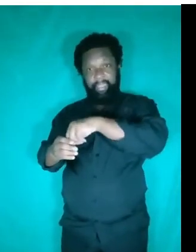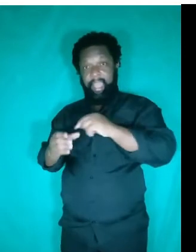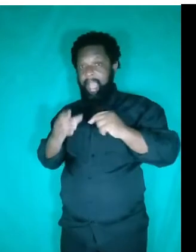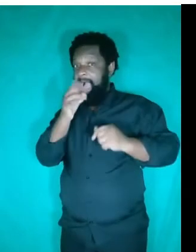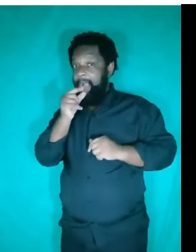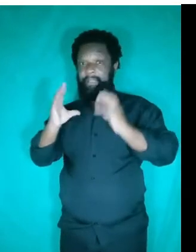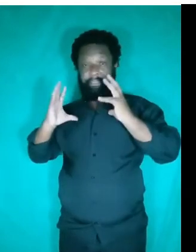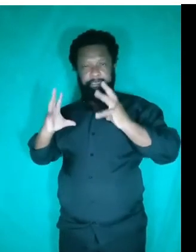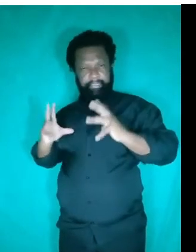pura.